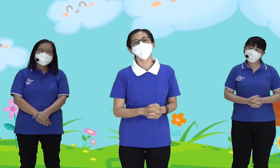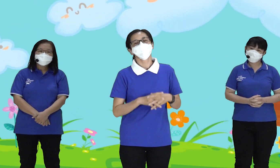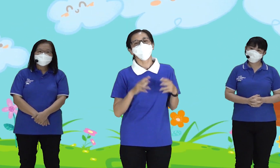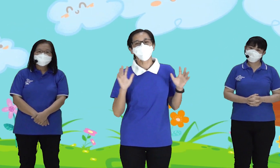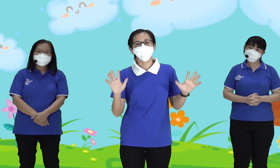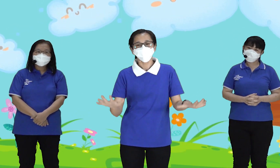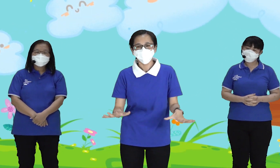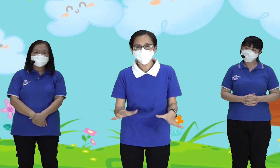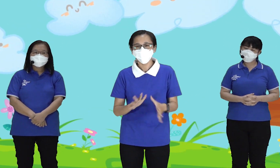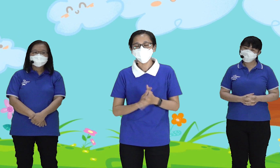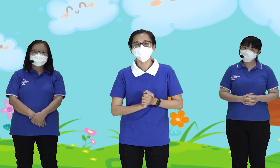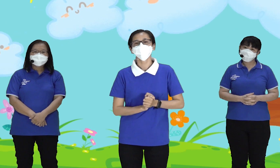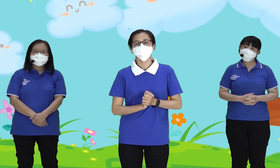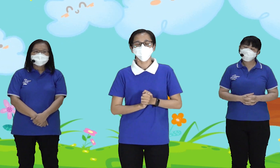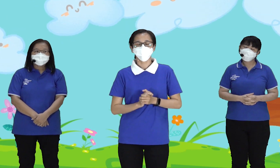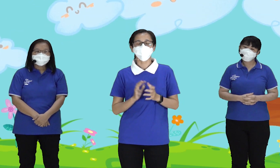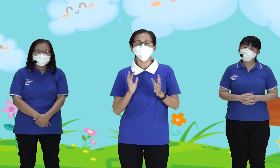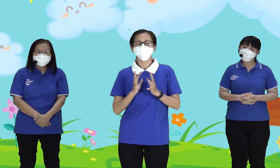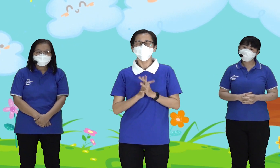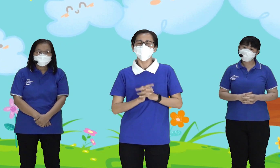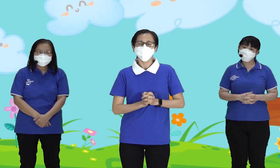Anak Anak Boleh Duduk